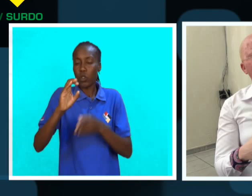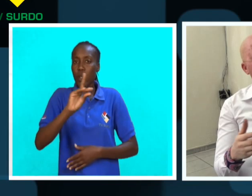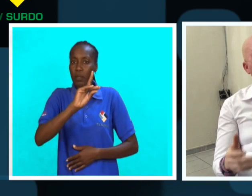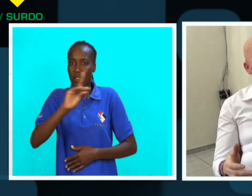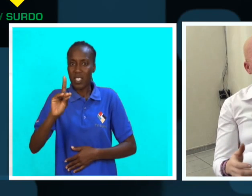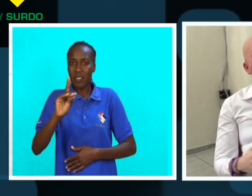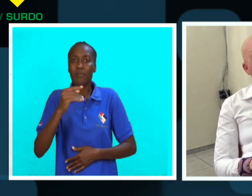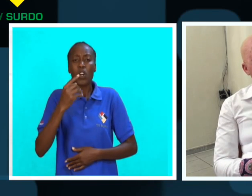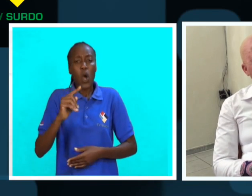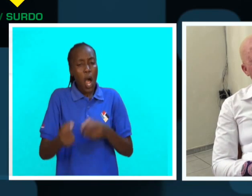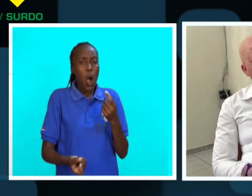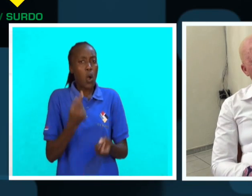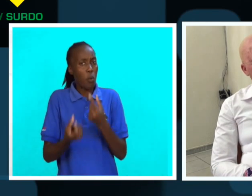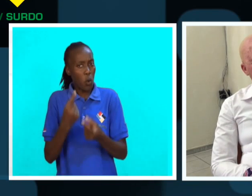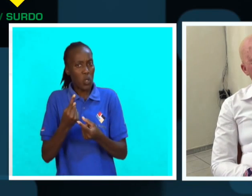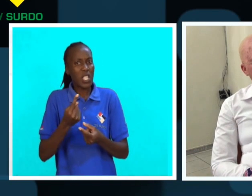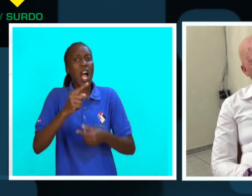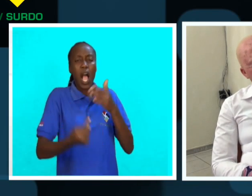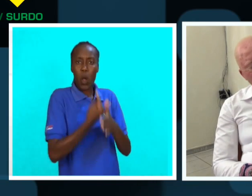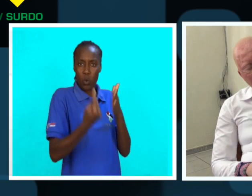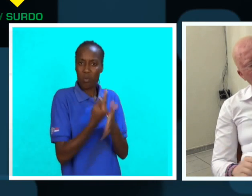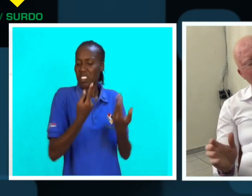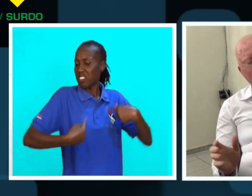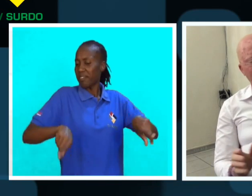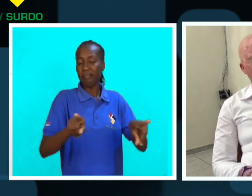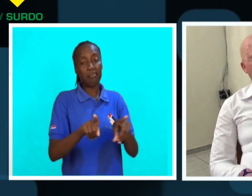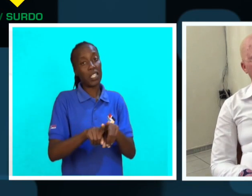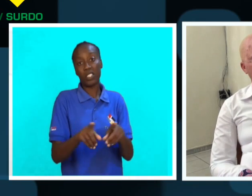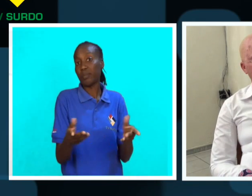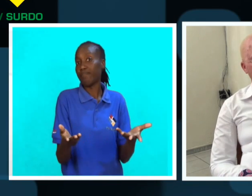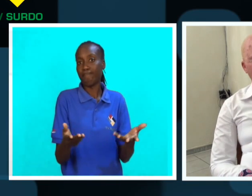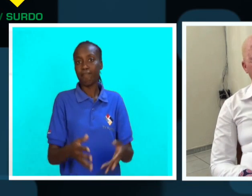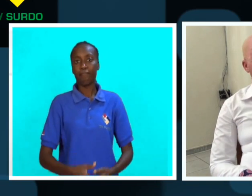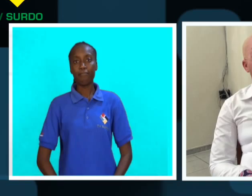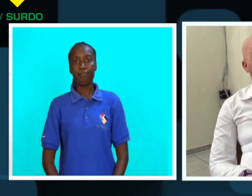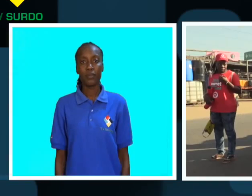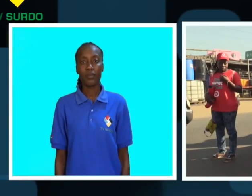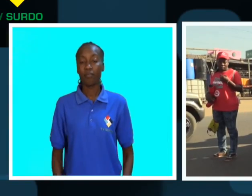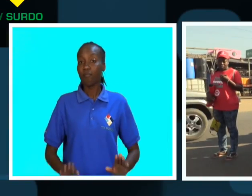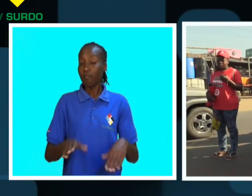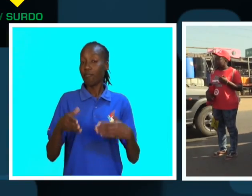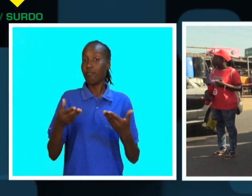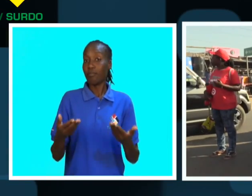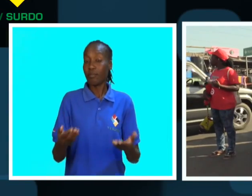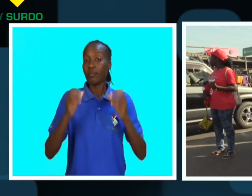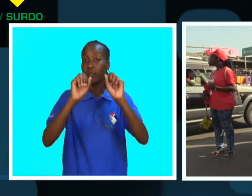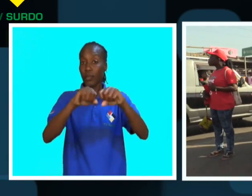discriminar uma pessoa com deficiência, as coisas vão acontecer, na mesma. De acordo com a